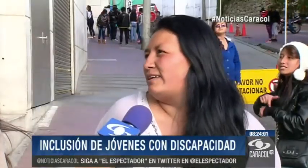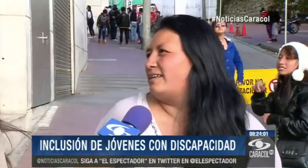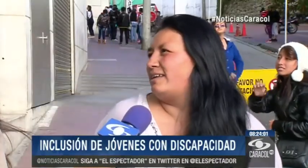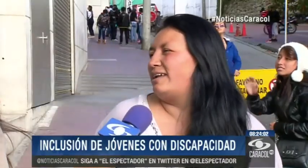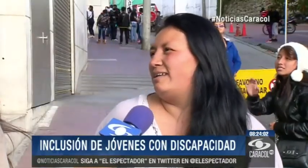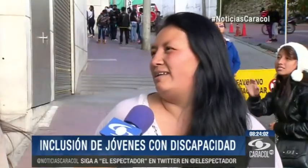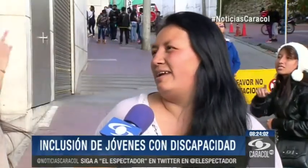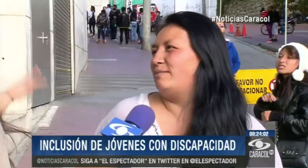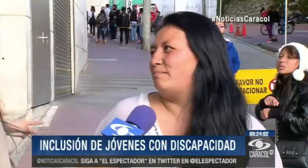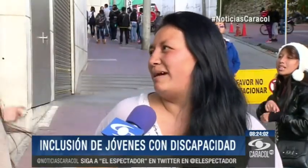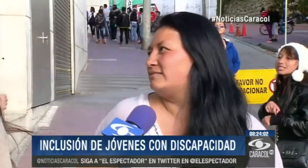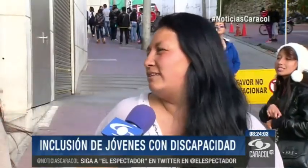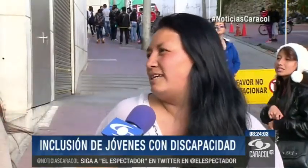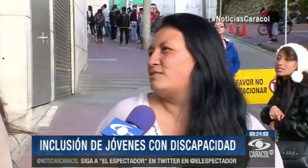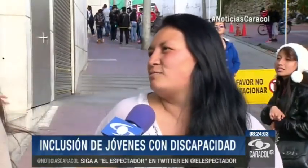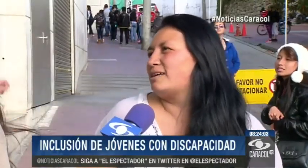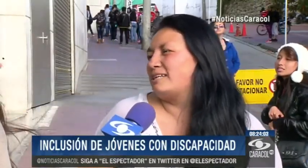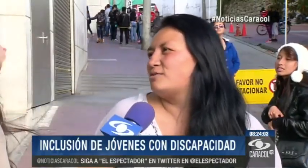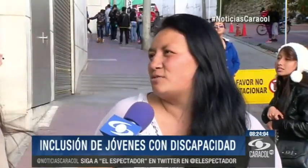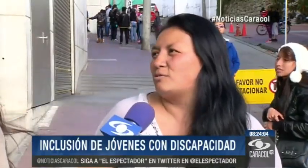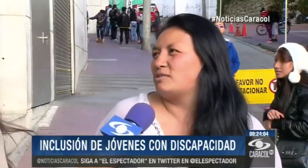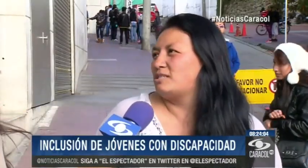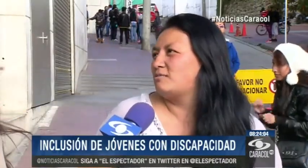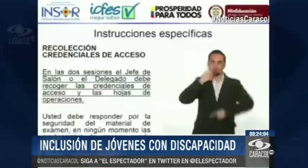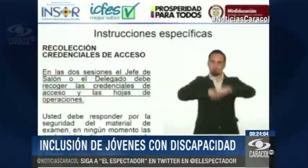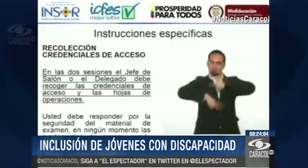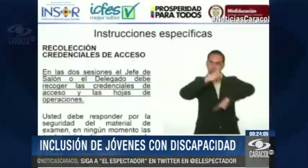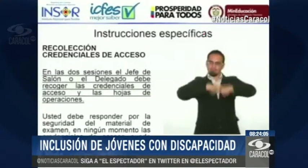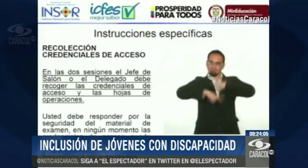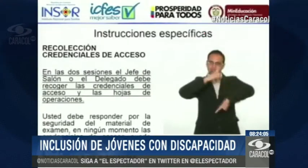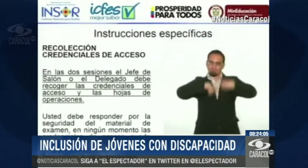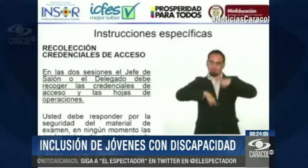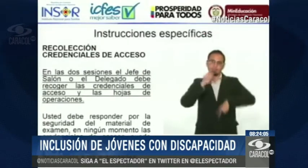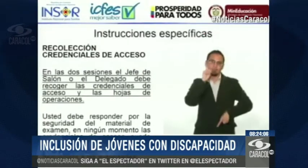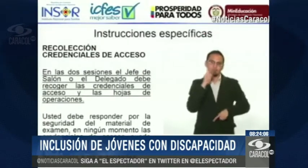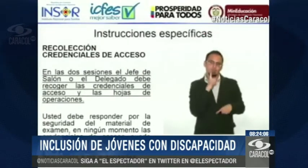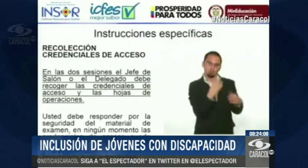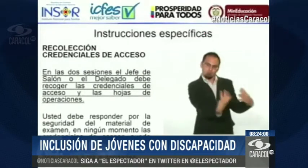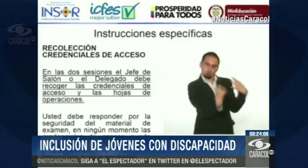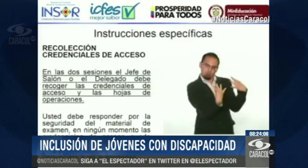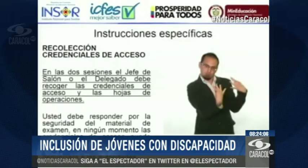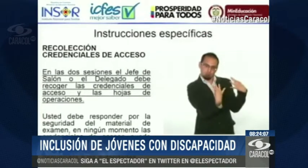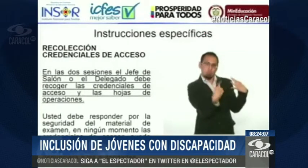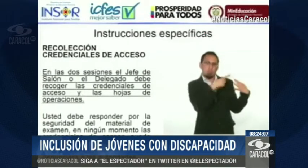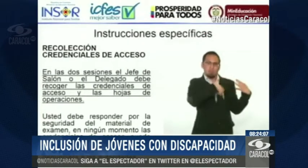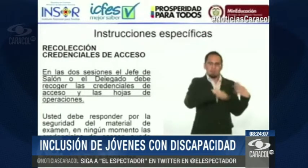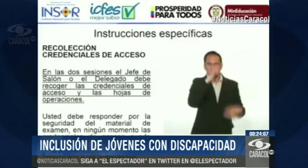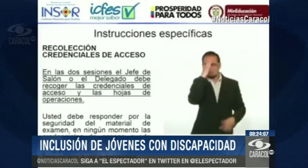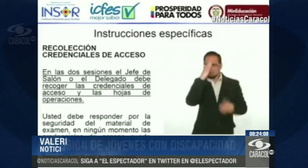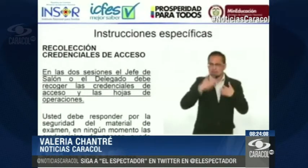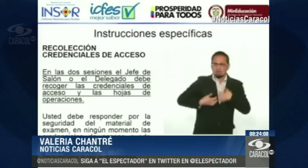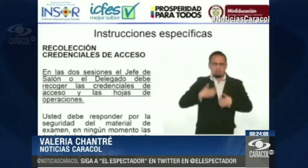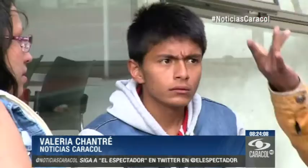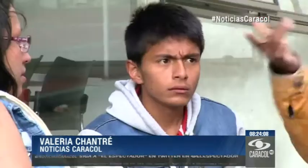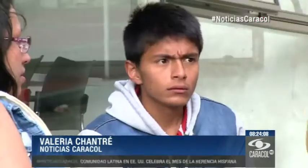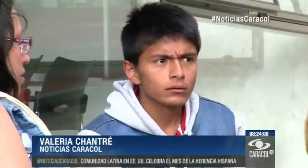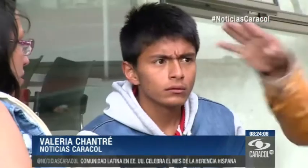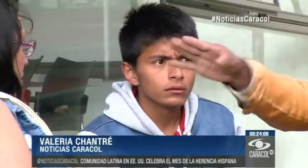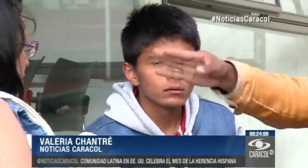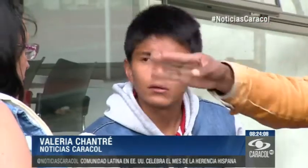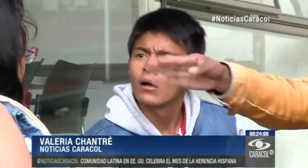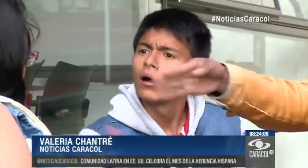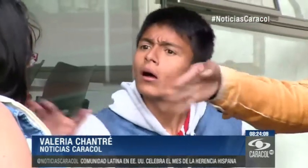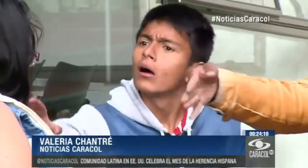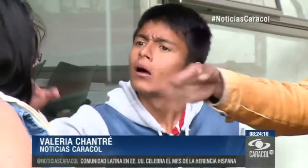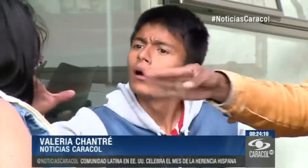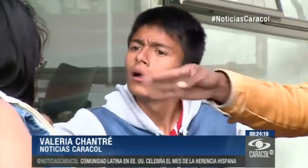muy fuerte el impacto en ellos porque les gustó muchísimo. Con este cambio de método se ponen igualdad de condiciones a estos jóvenes con el